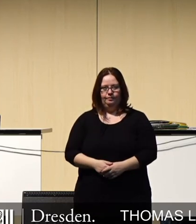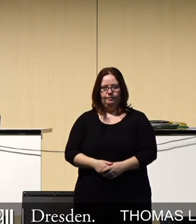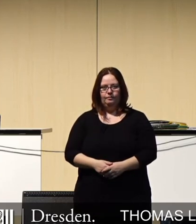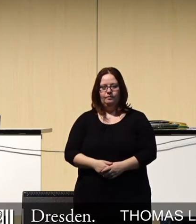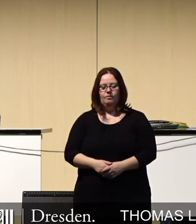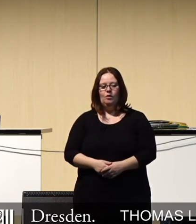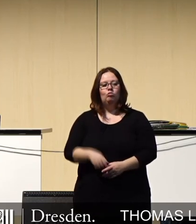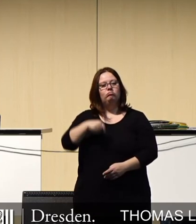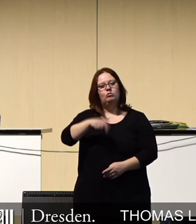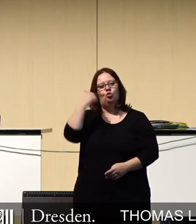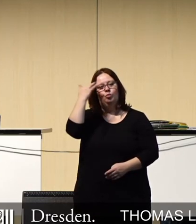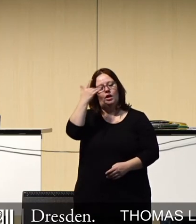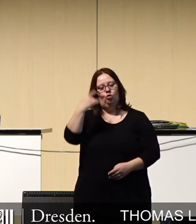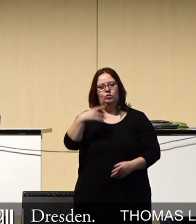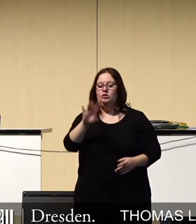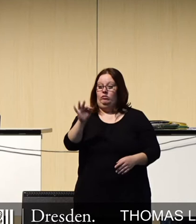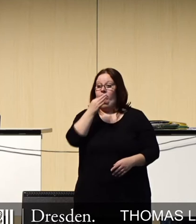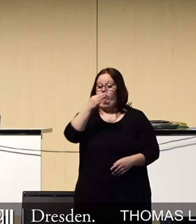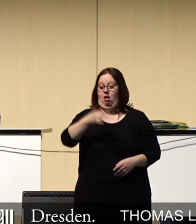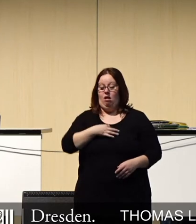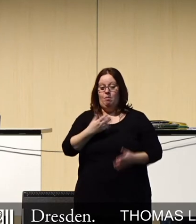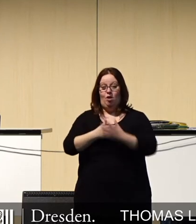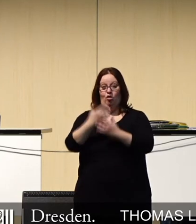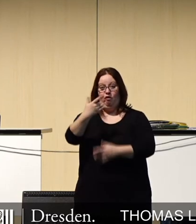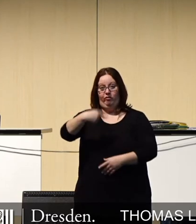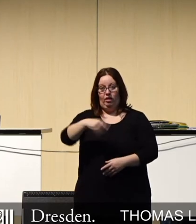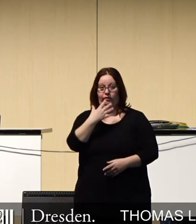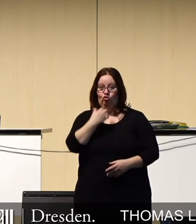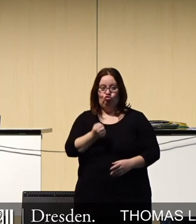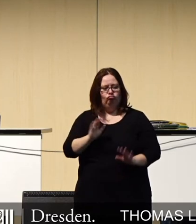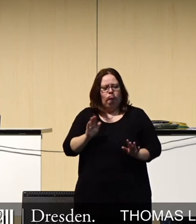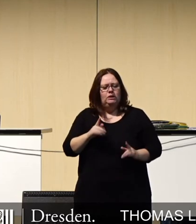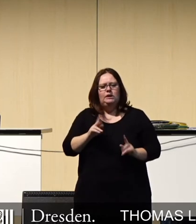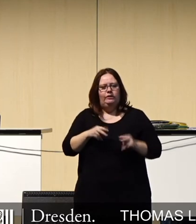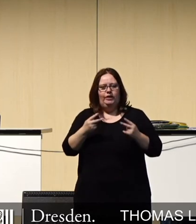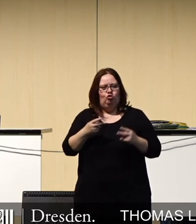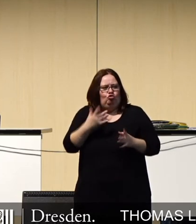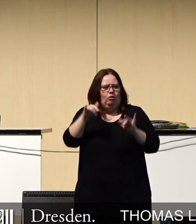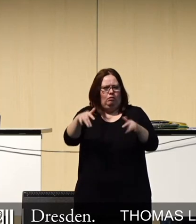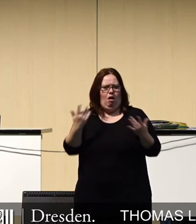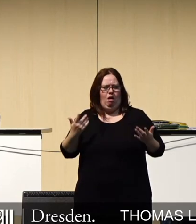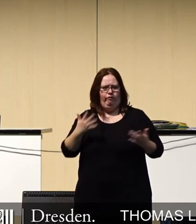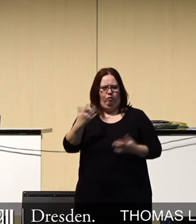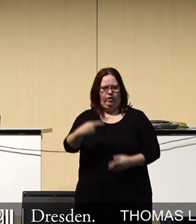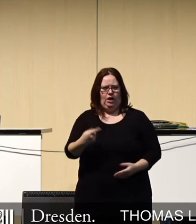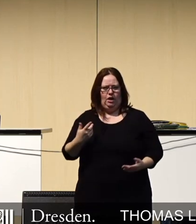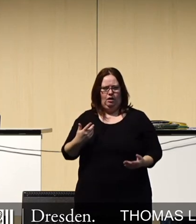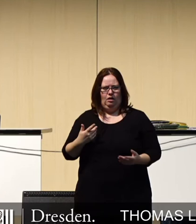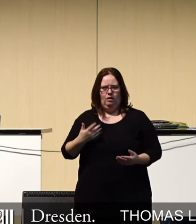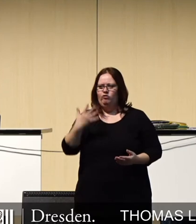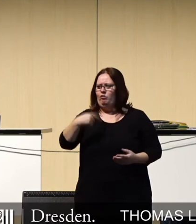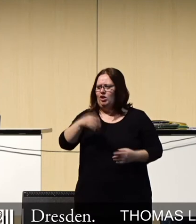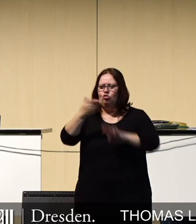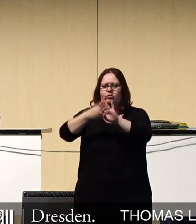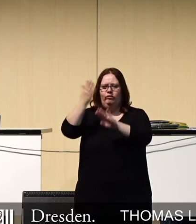Aus den Überlegungen heraus stellt sich für uns nicht die Frage, ob wir 5G in Dresden überhaupt haben wollen. Denn das haben wir schon lange. 5G ist schon